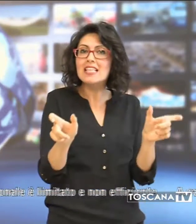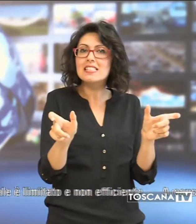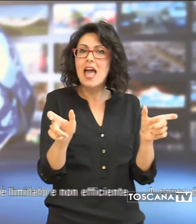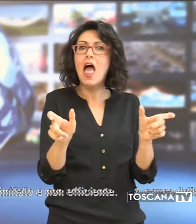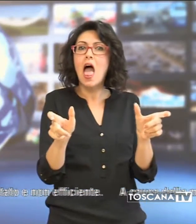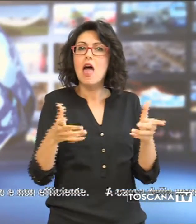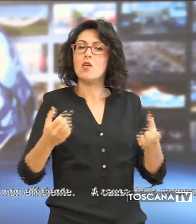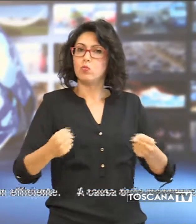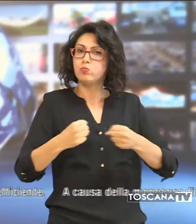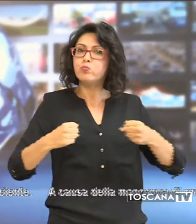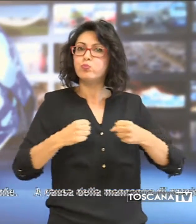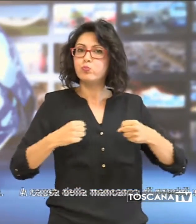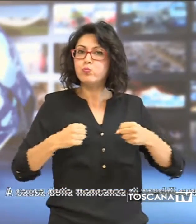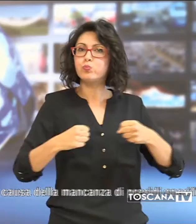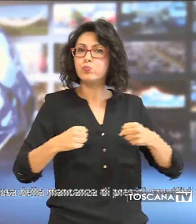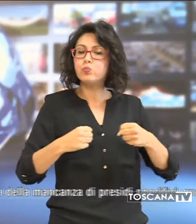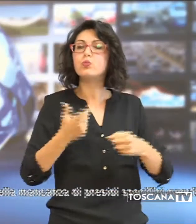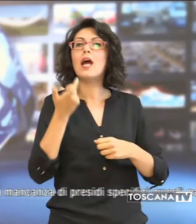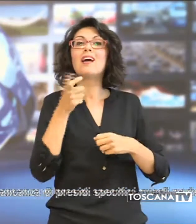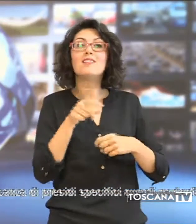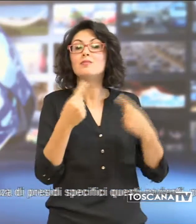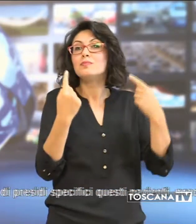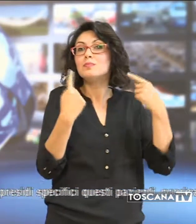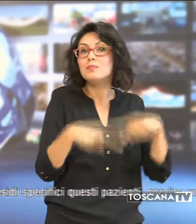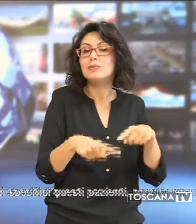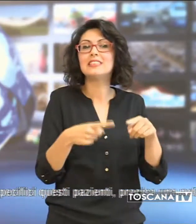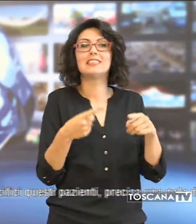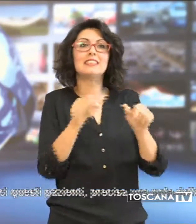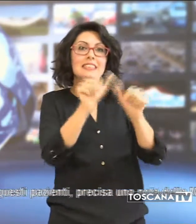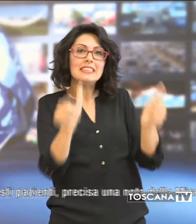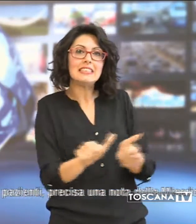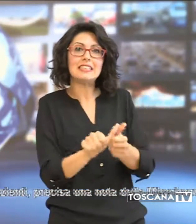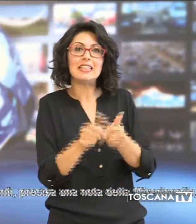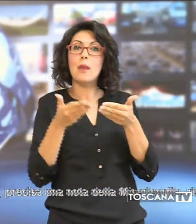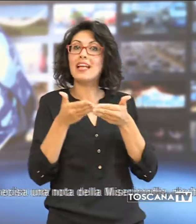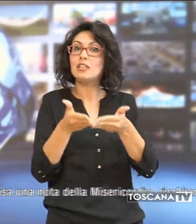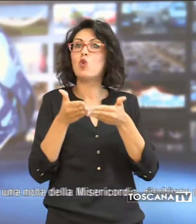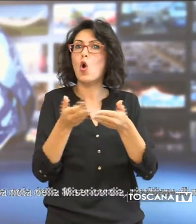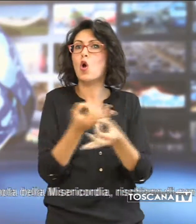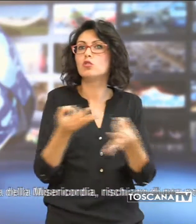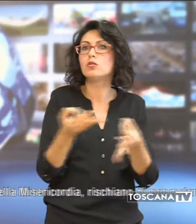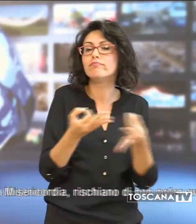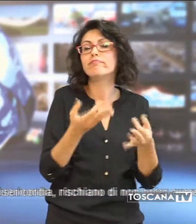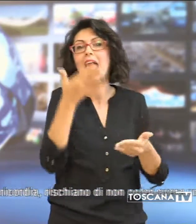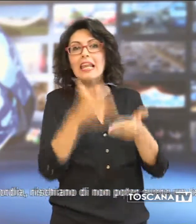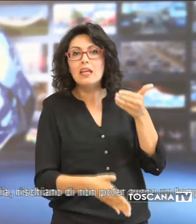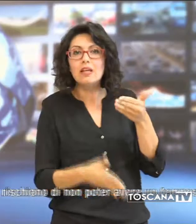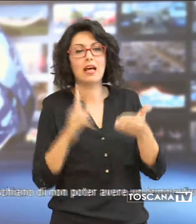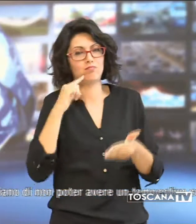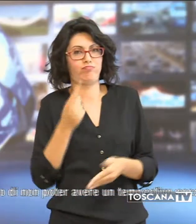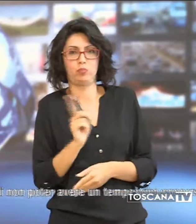obesi per le quali il sistema di soccorso convenzionale è limitato e non